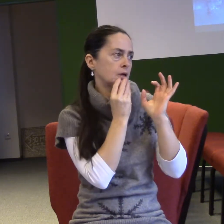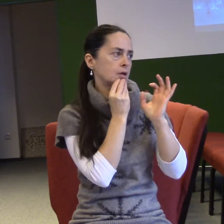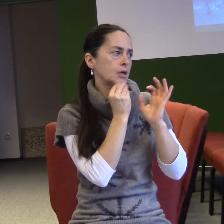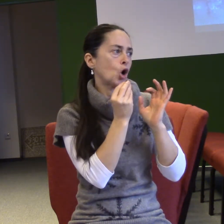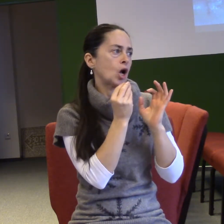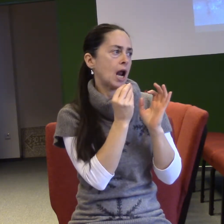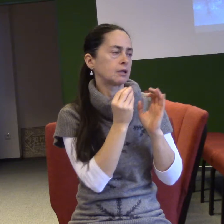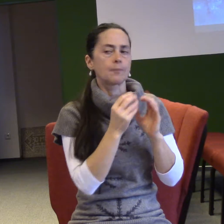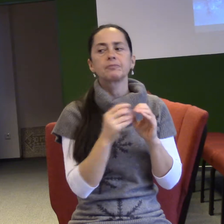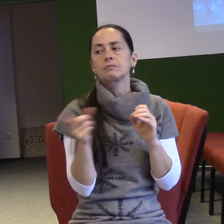Jsem člověk.